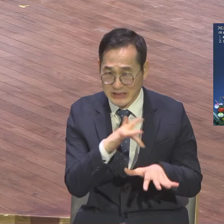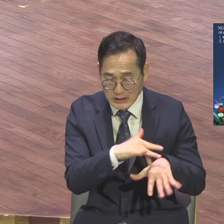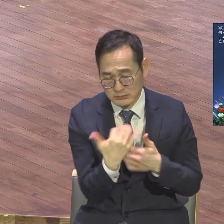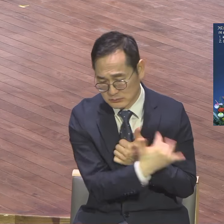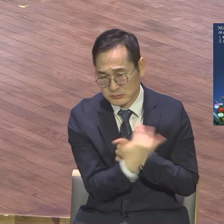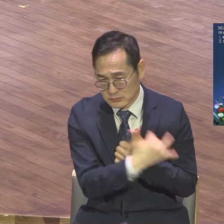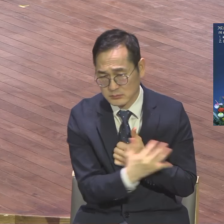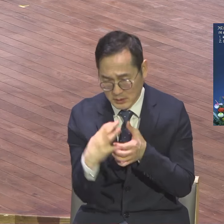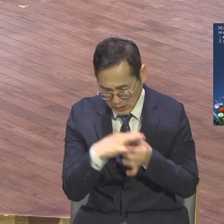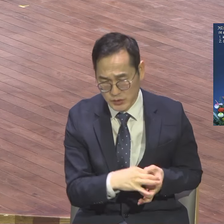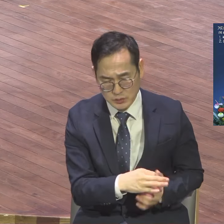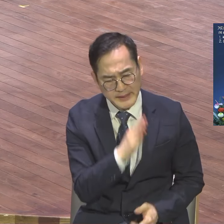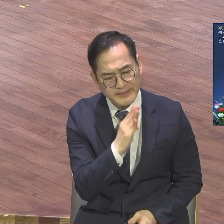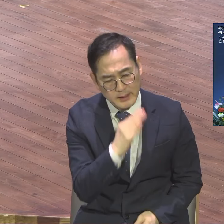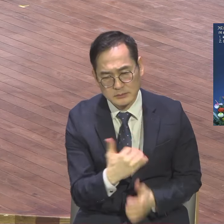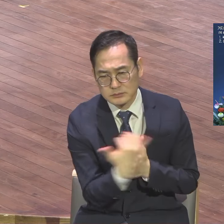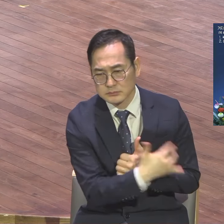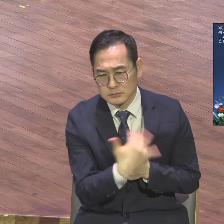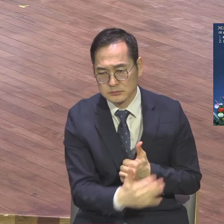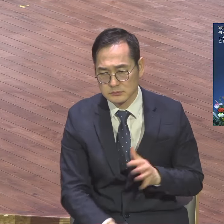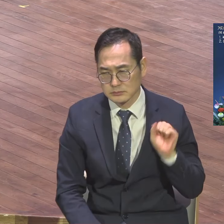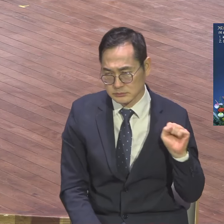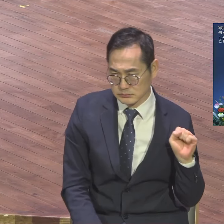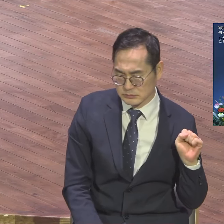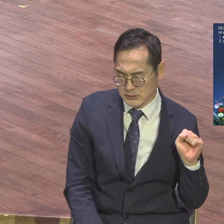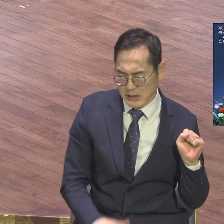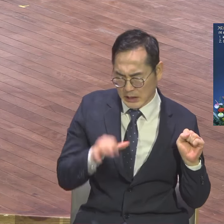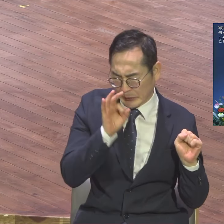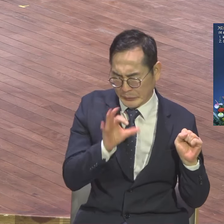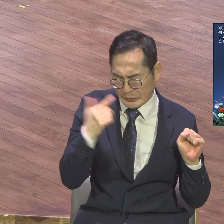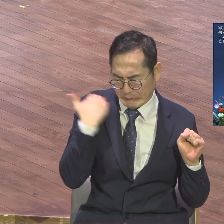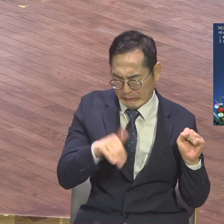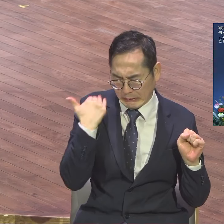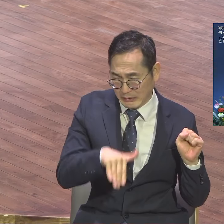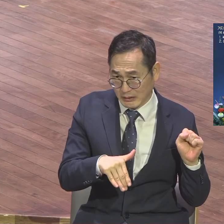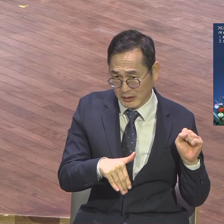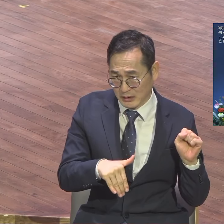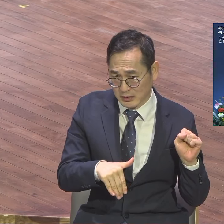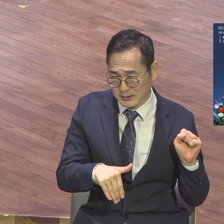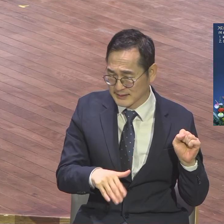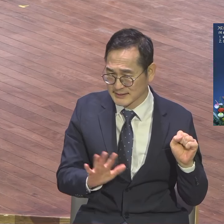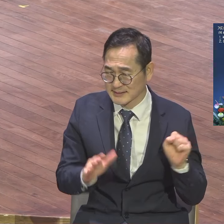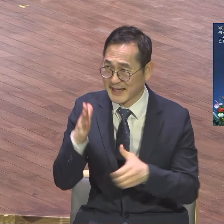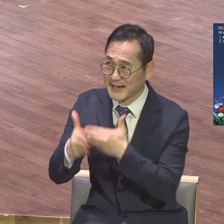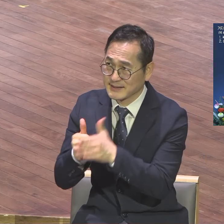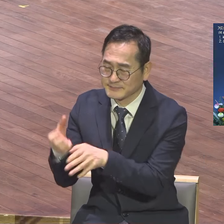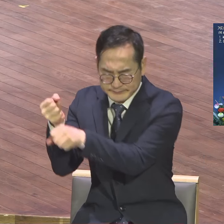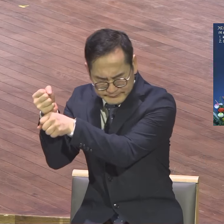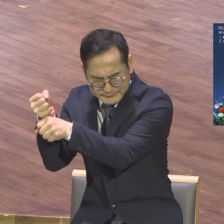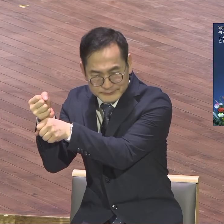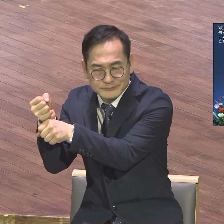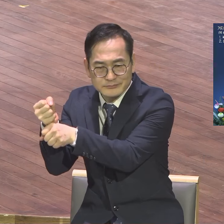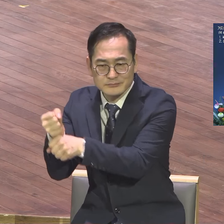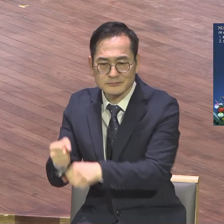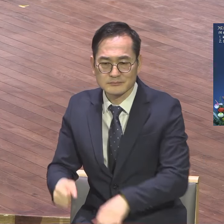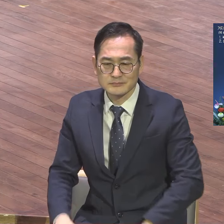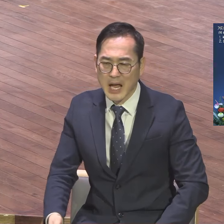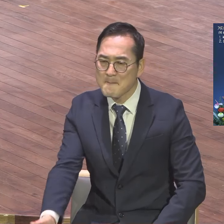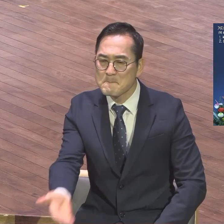하나님께서 하시면 뭘 못하시겠냐 보좌의 능력을 체험하게 되면